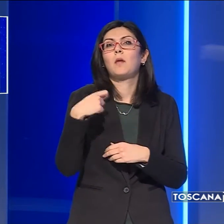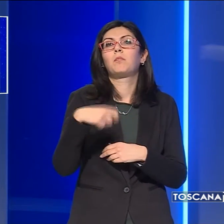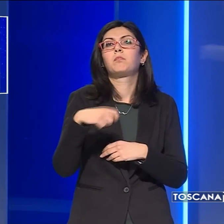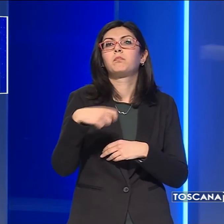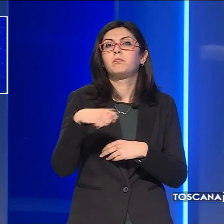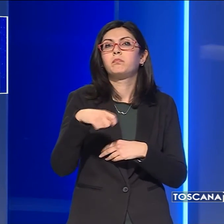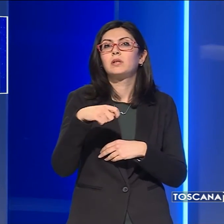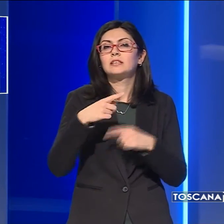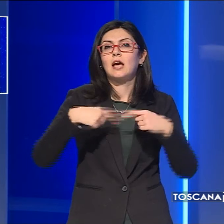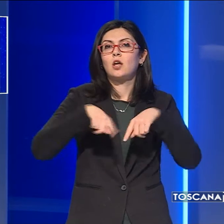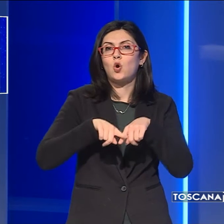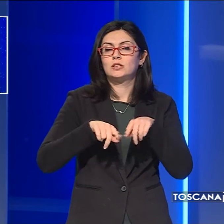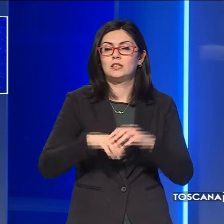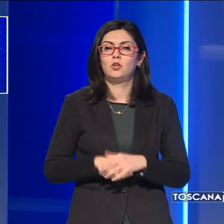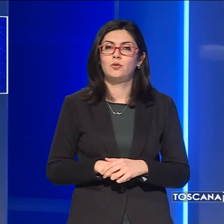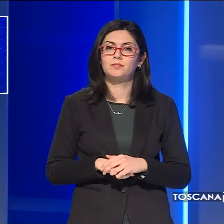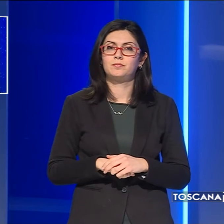del Consiglio.